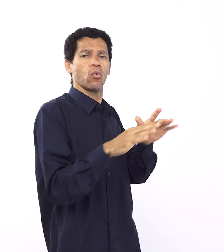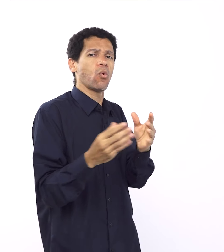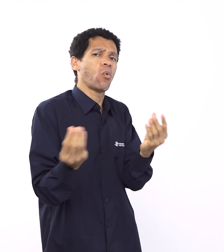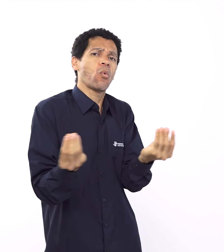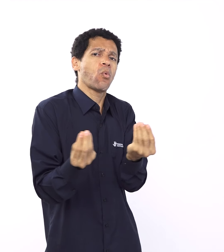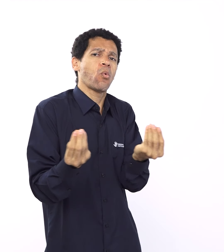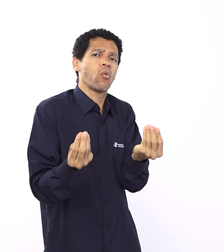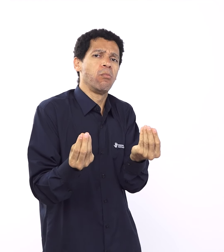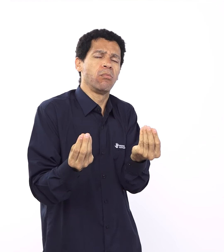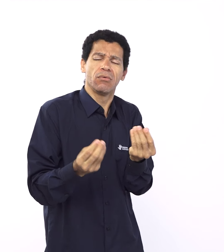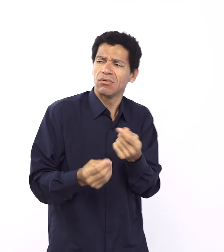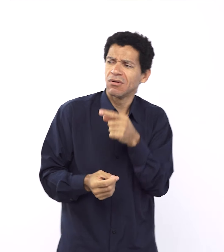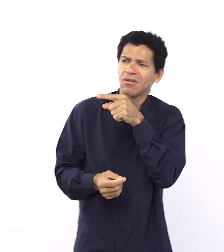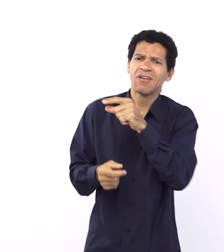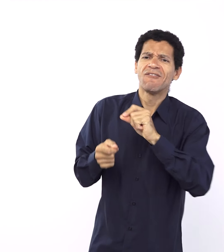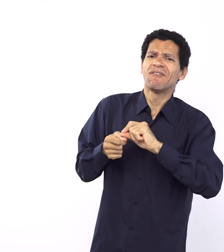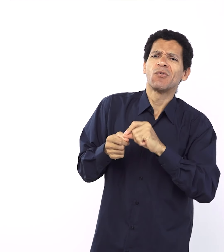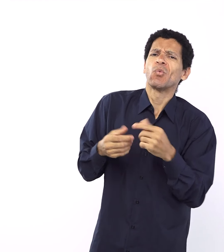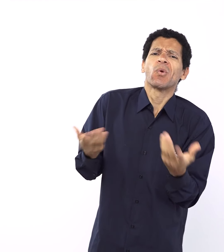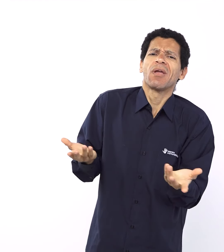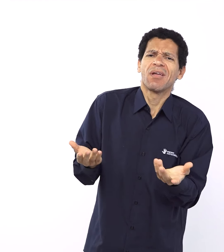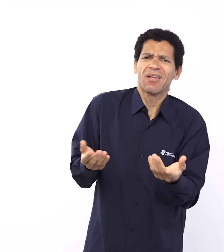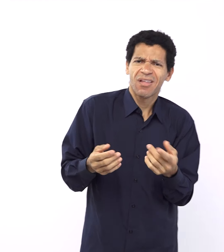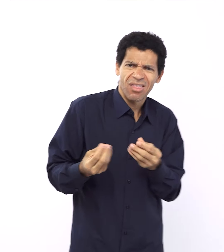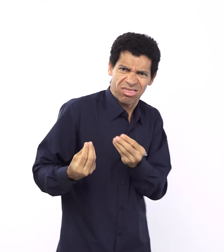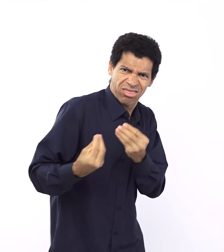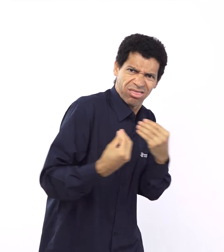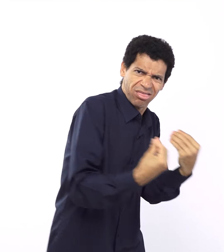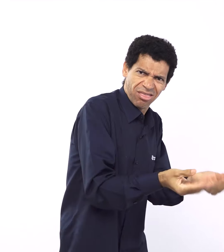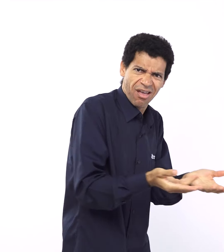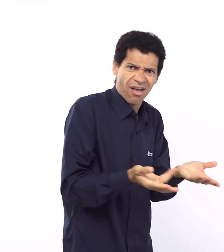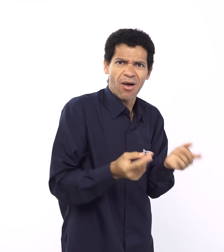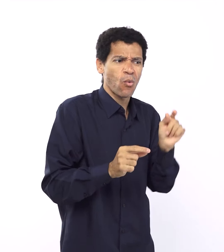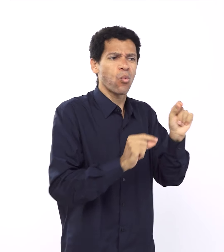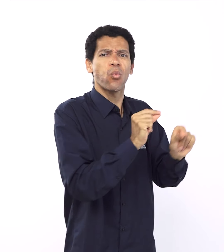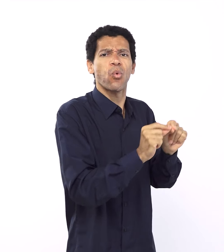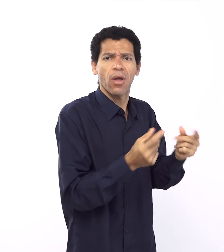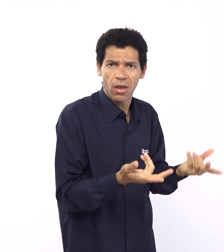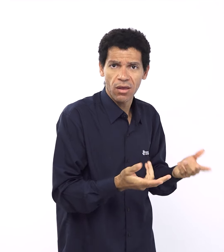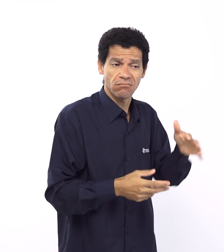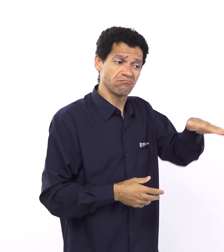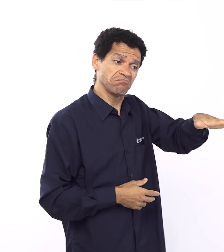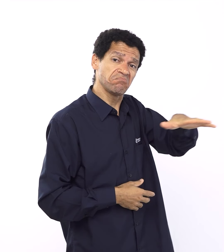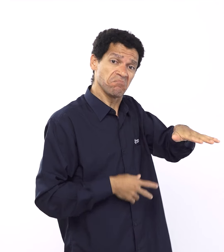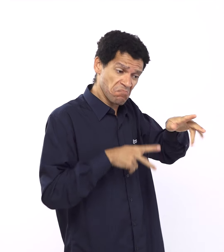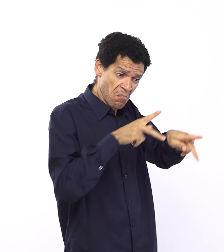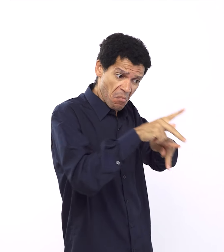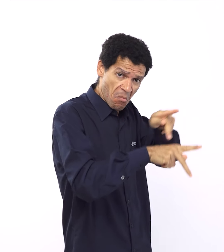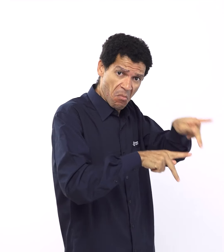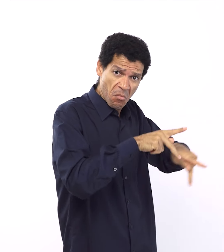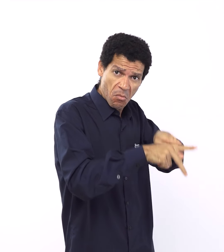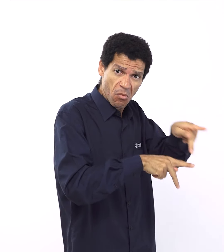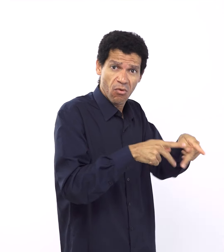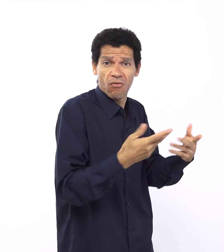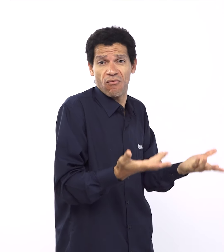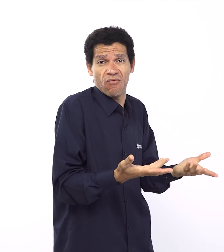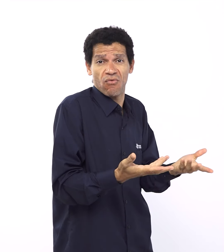um pacto entre um rei e um vassalo, de todas as maneiras como aquele rei abençoou aquele vassalo, de como ele